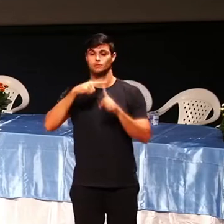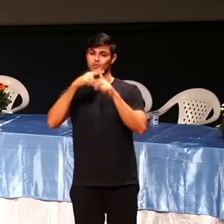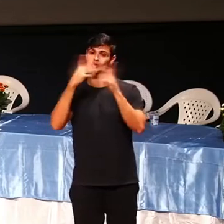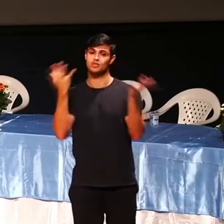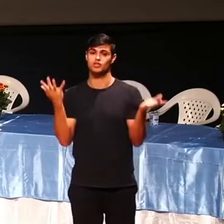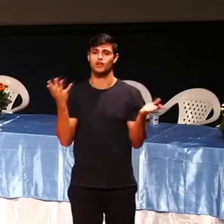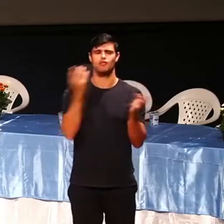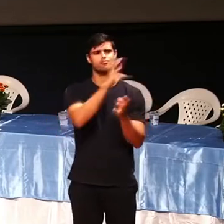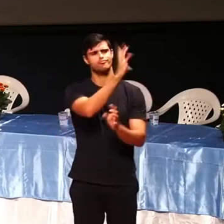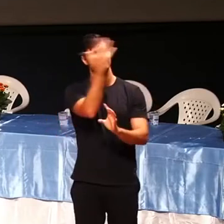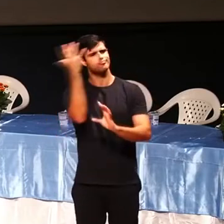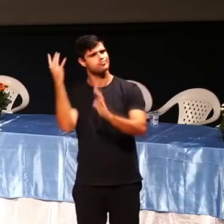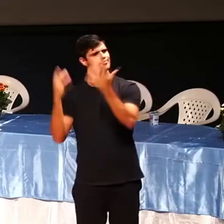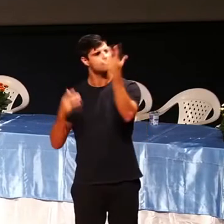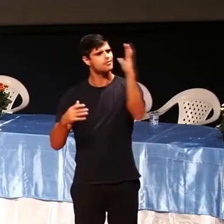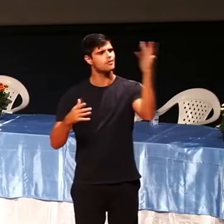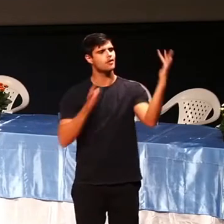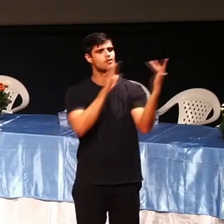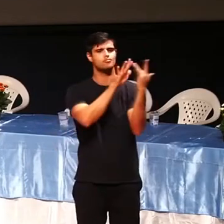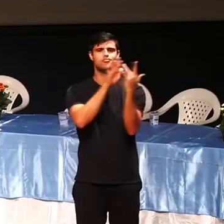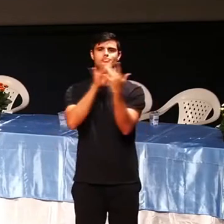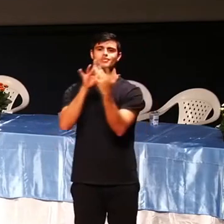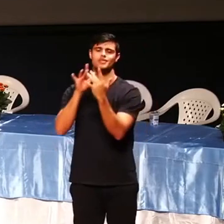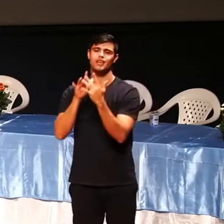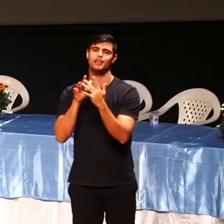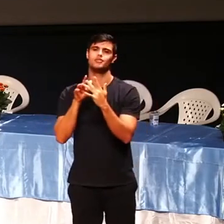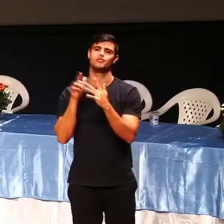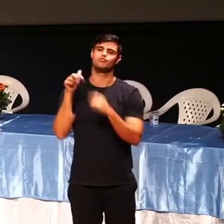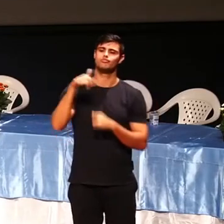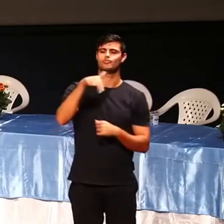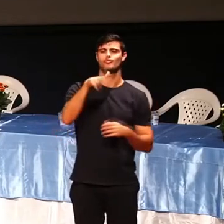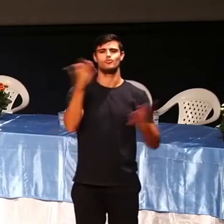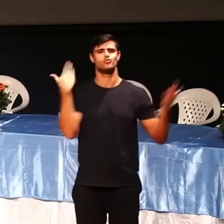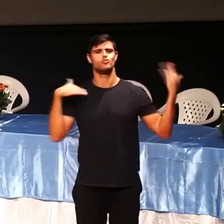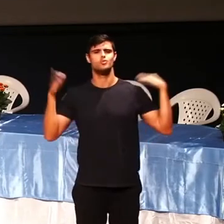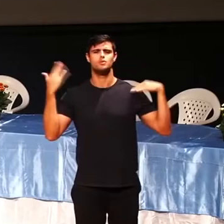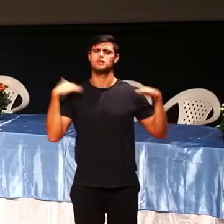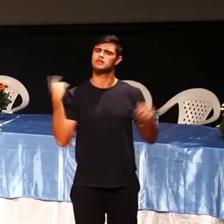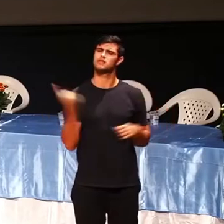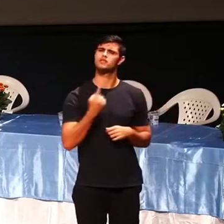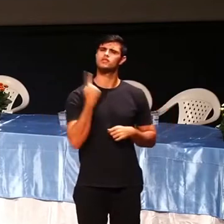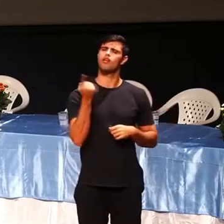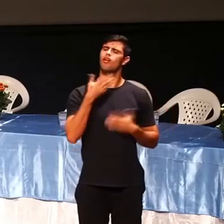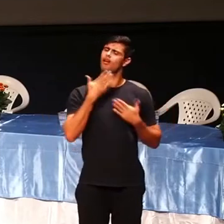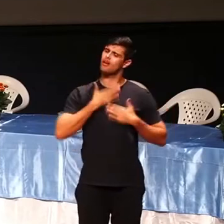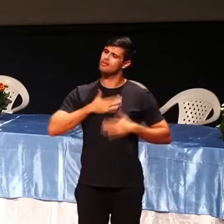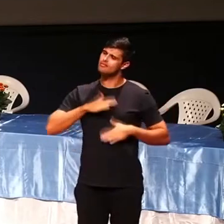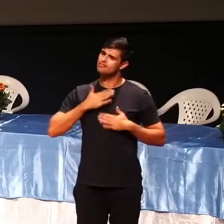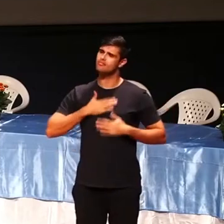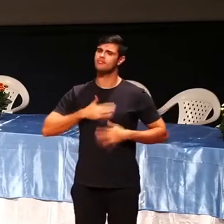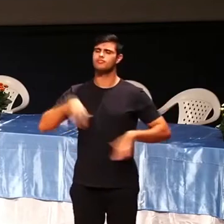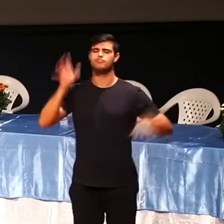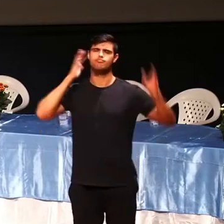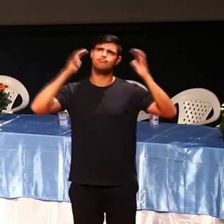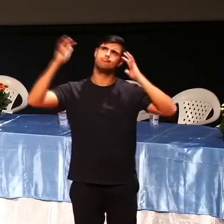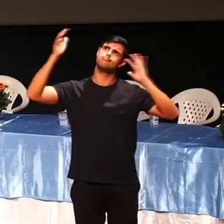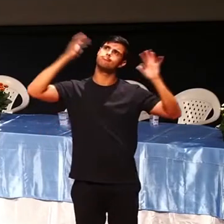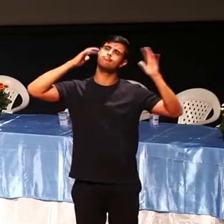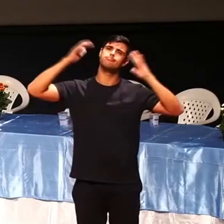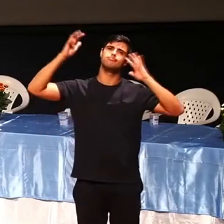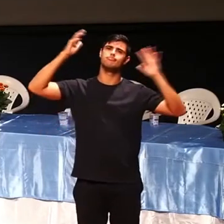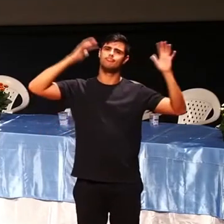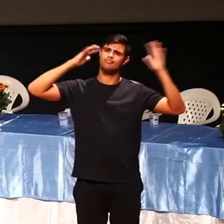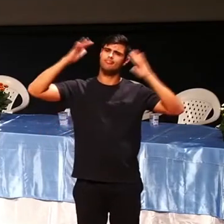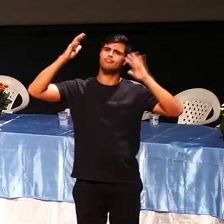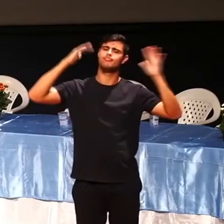em contato com a natureza, fazendo um passeio sozinho, relaxando, fazendo uma meditação, que é pensar